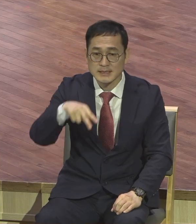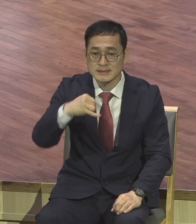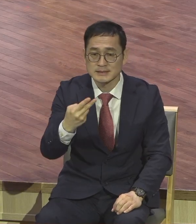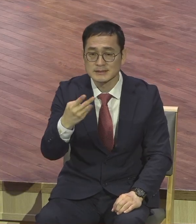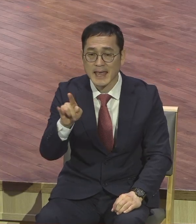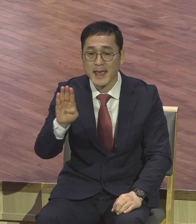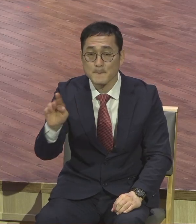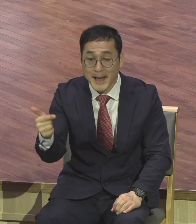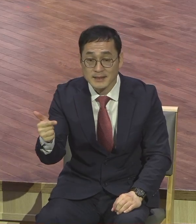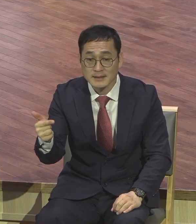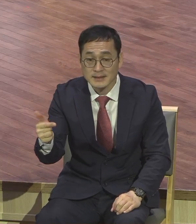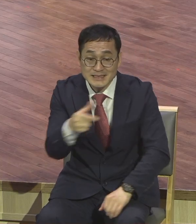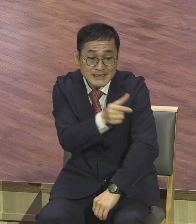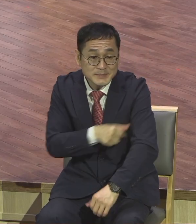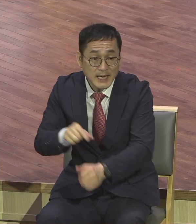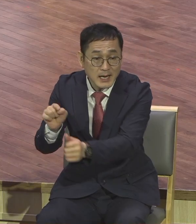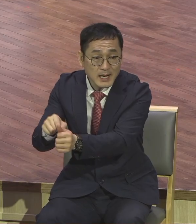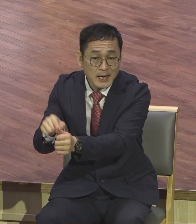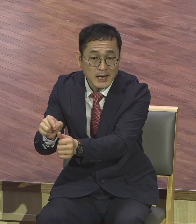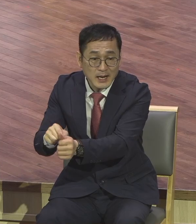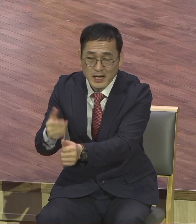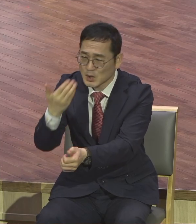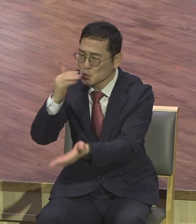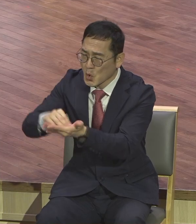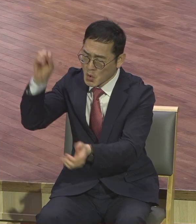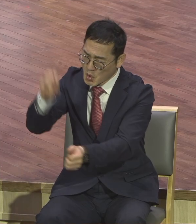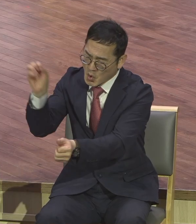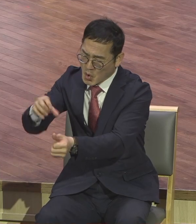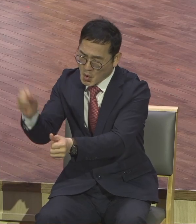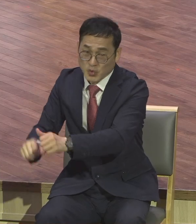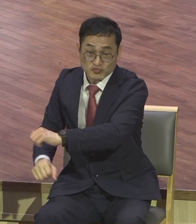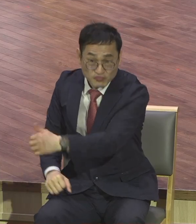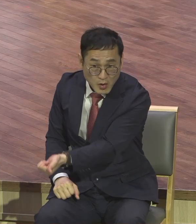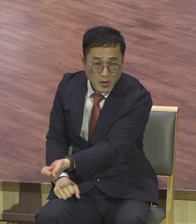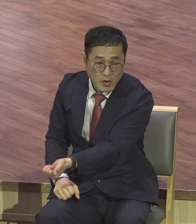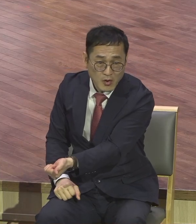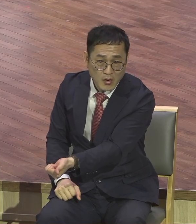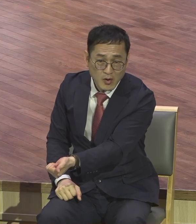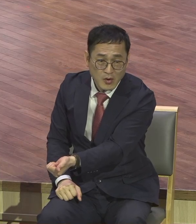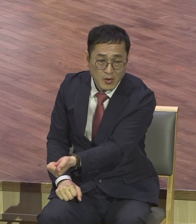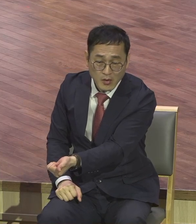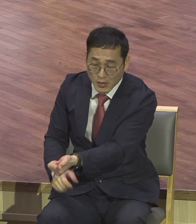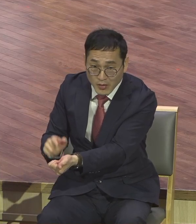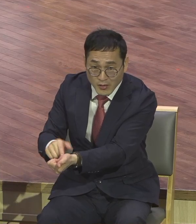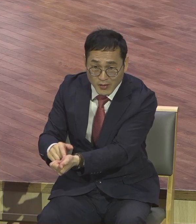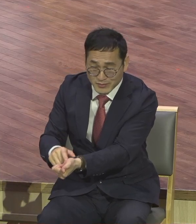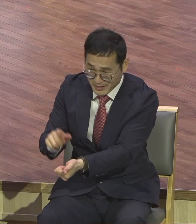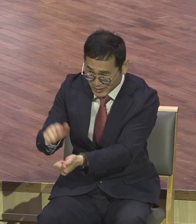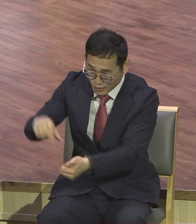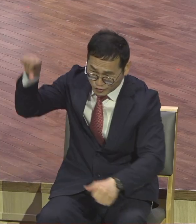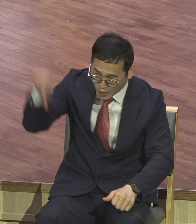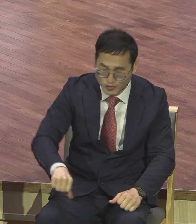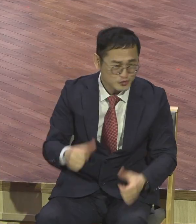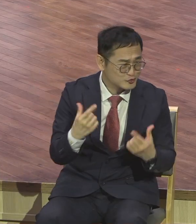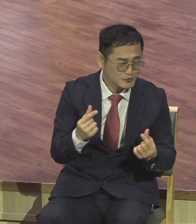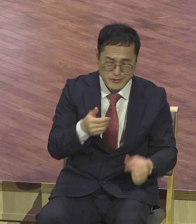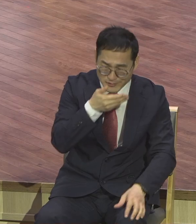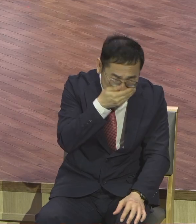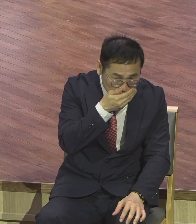돌무덤 되는데 불신자 볼 때 저주받았지요. 천만에 망했지요. 2000년 동안 서대반이요. 아멘 하늘의 영원한